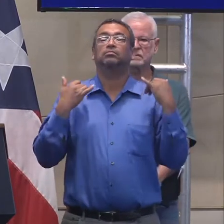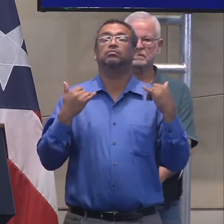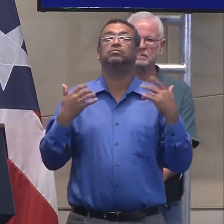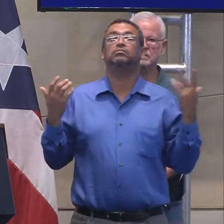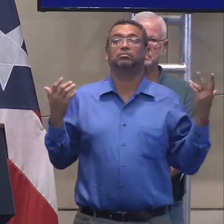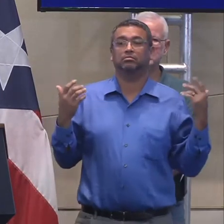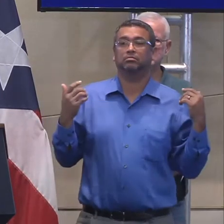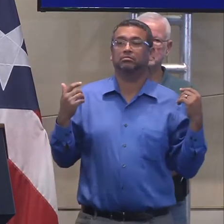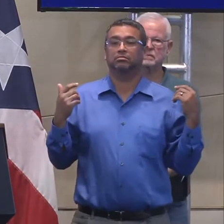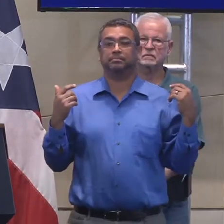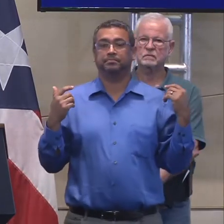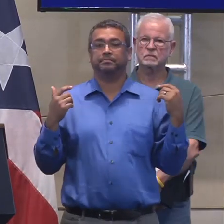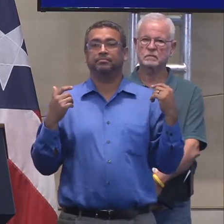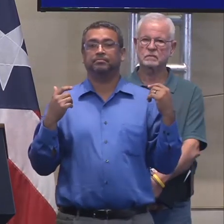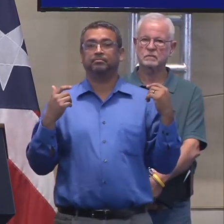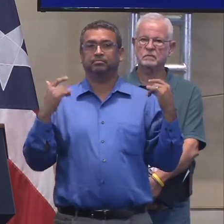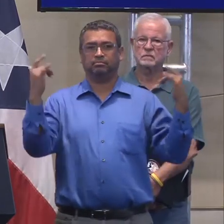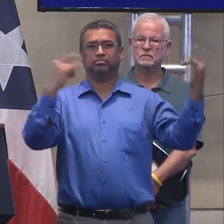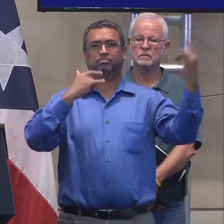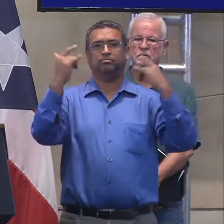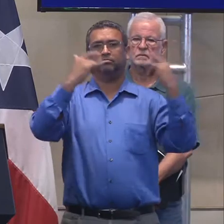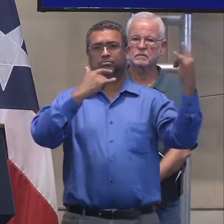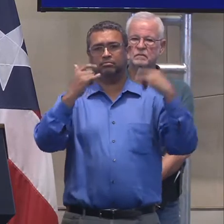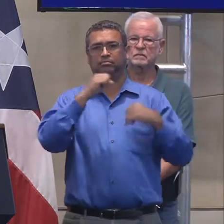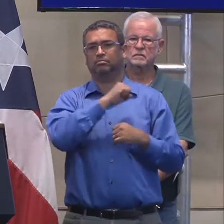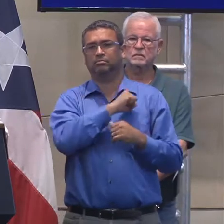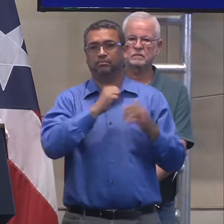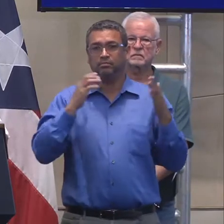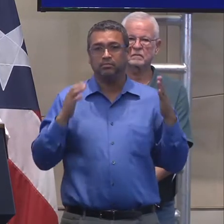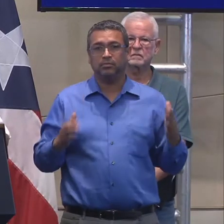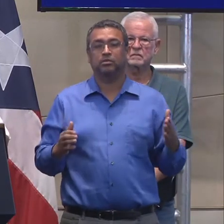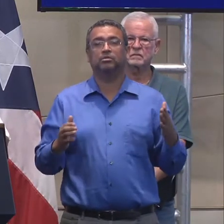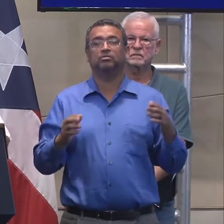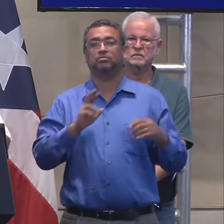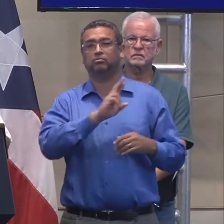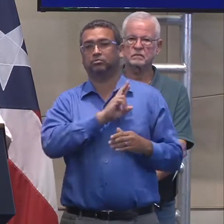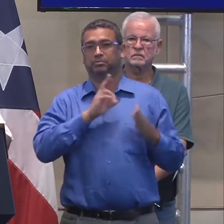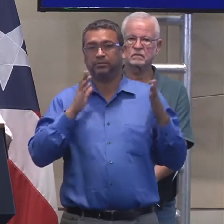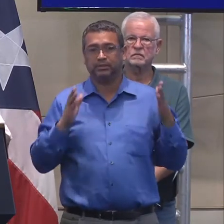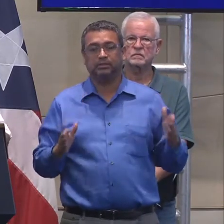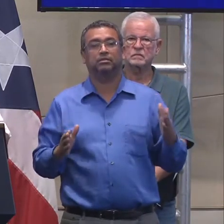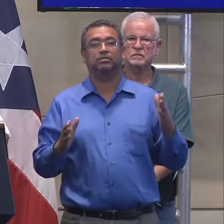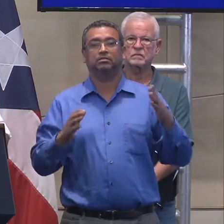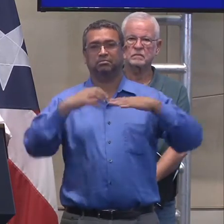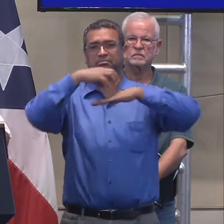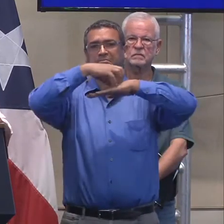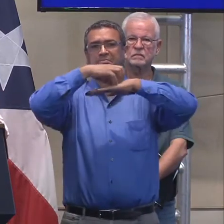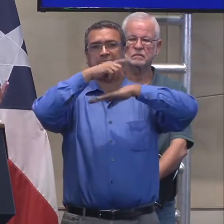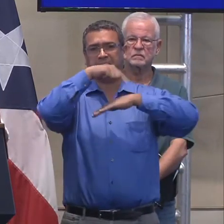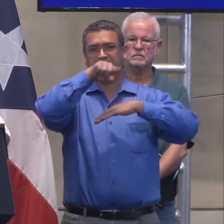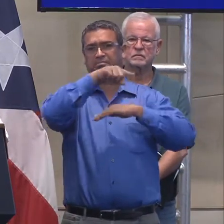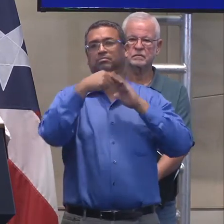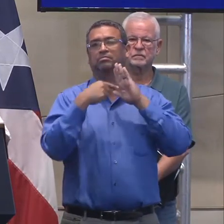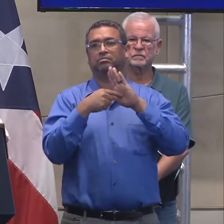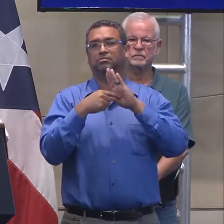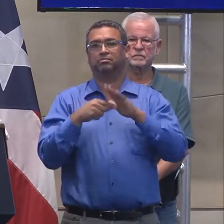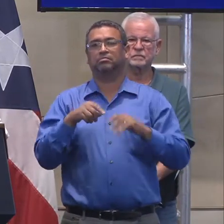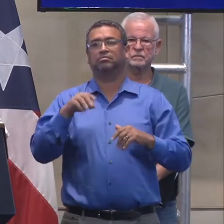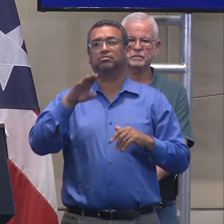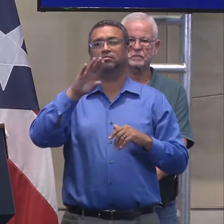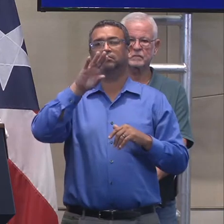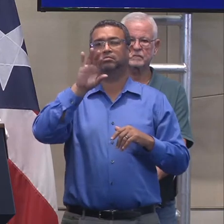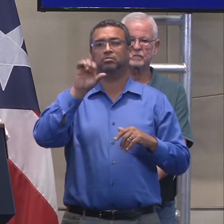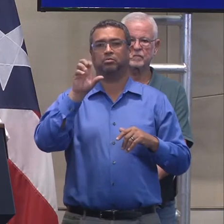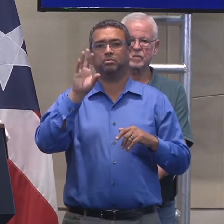sinnúmero de senadores y de representantes, ¿verdad? Entre ellos el senador Blumenthal,